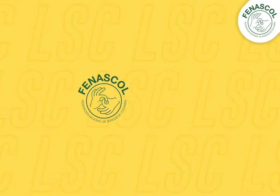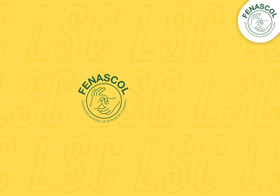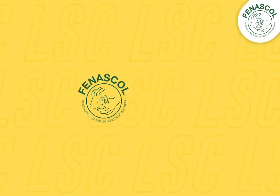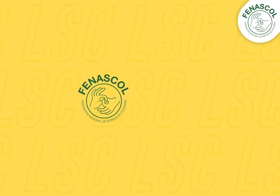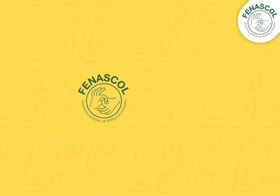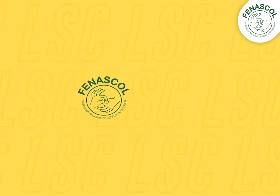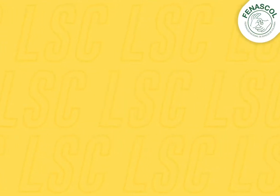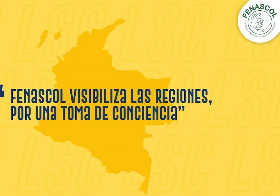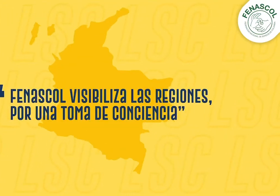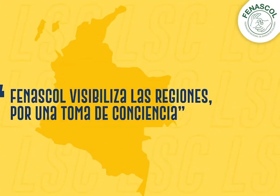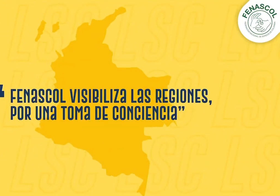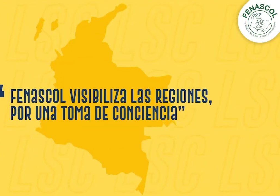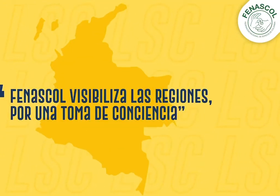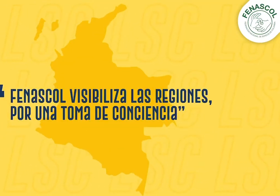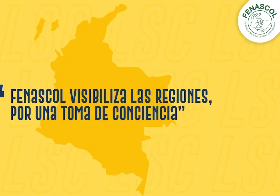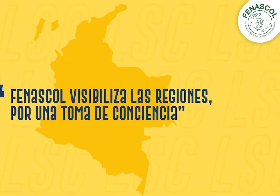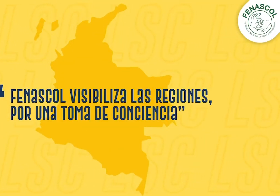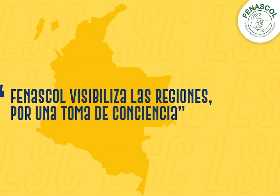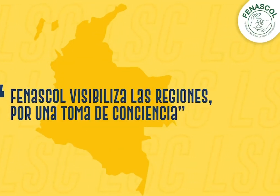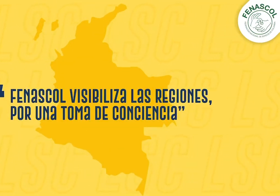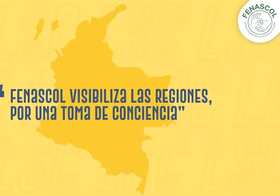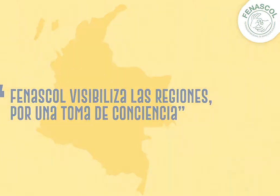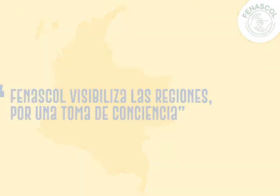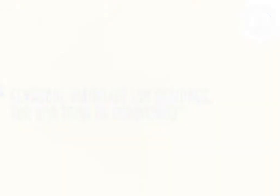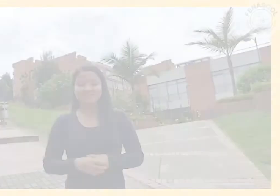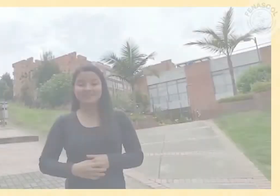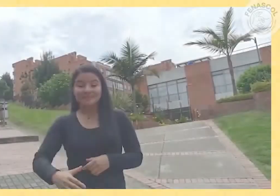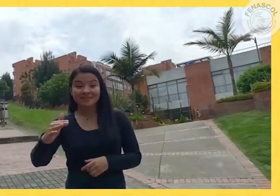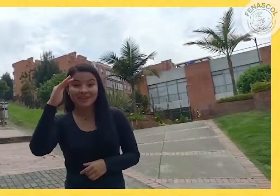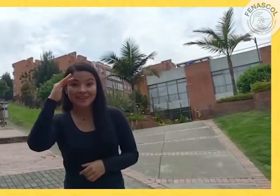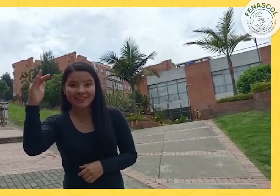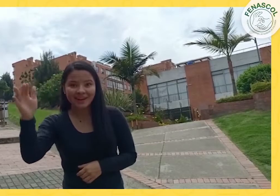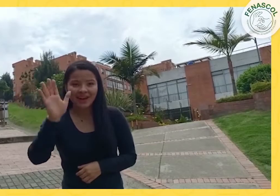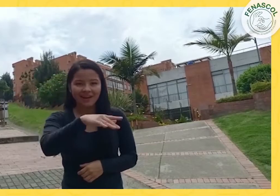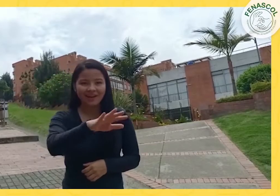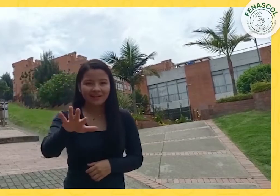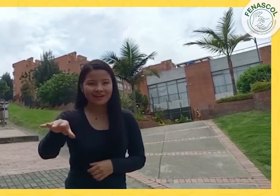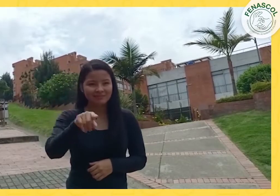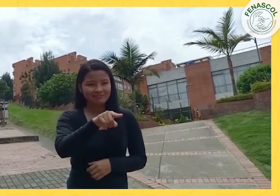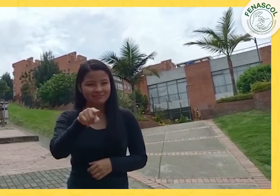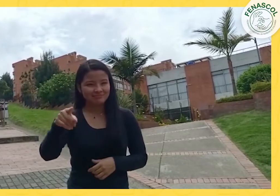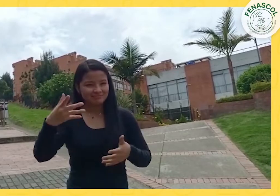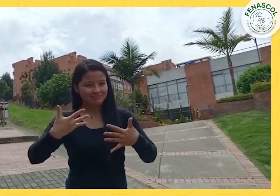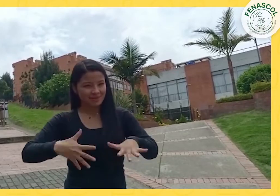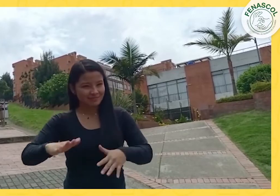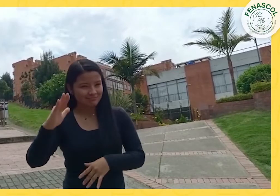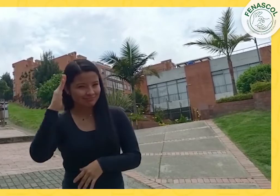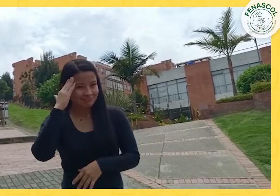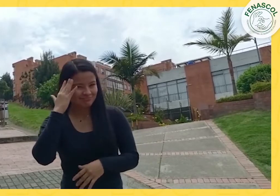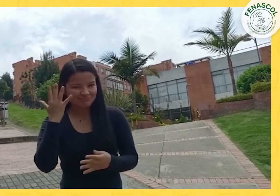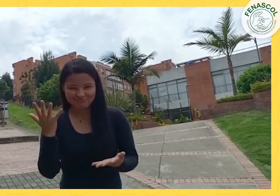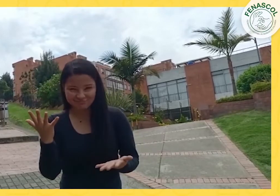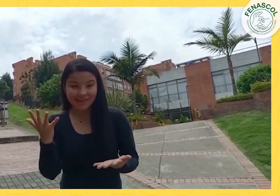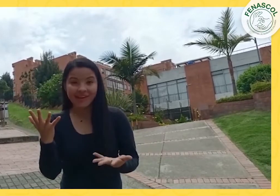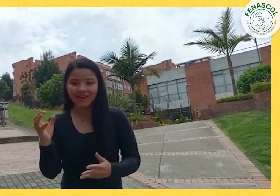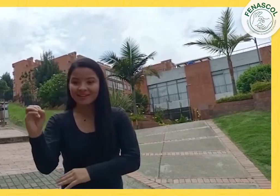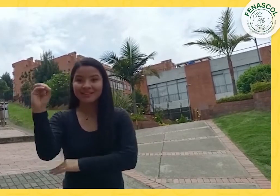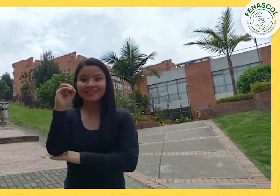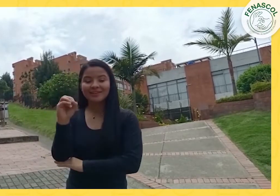FENASCOL visibiliza las regiones por una toma de conciencia. ¡Hola! Ustedes ya saben, el próximo 11 de